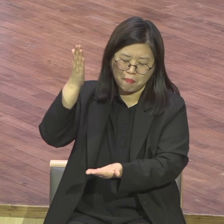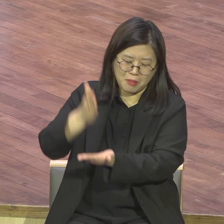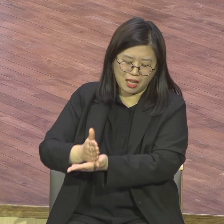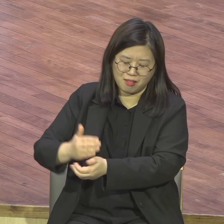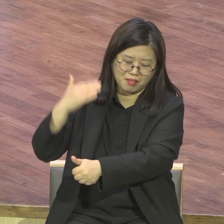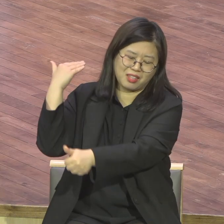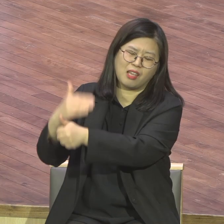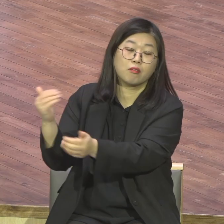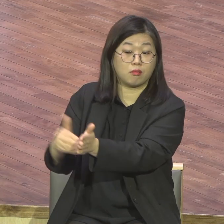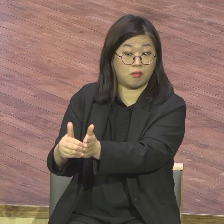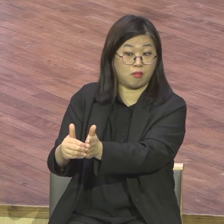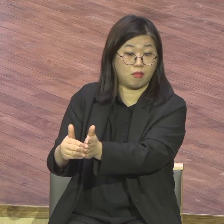잘랐잖아요.